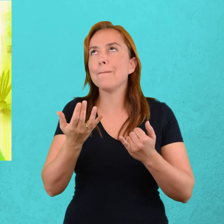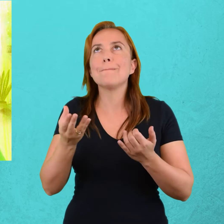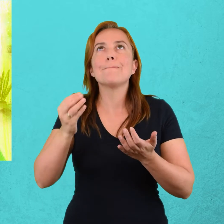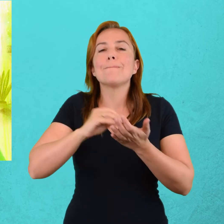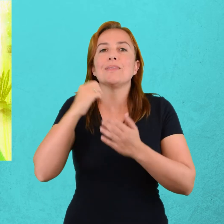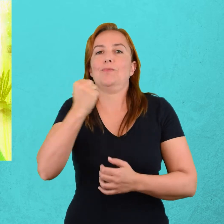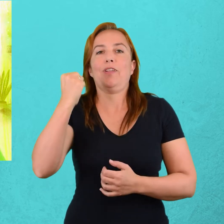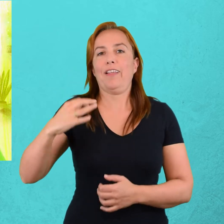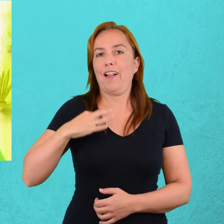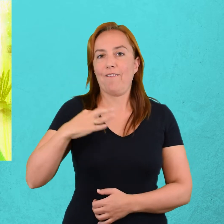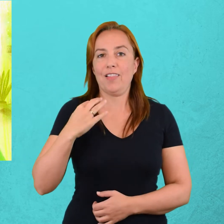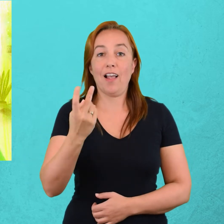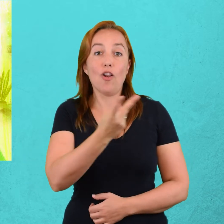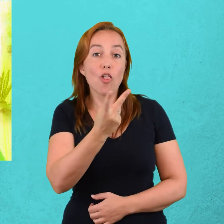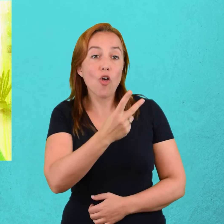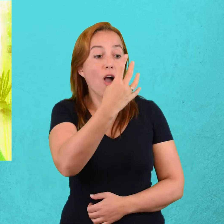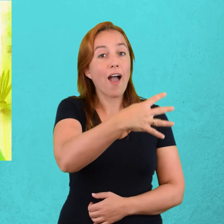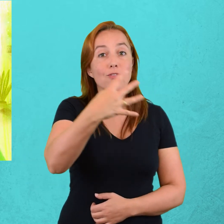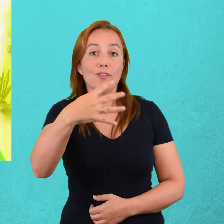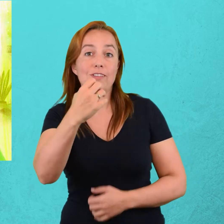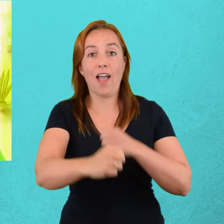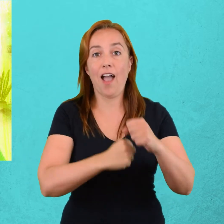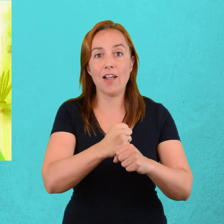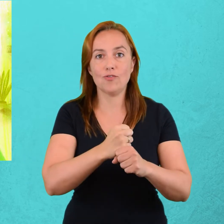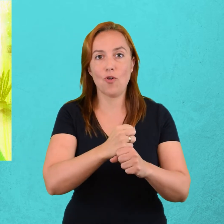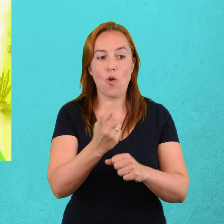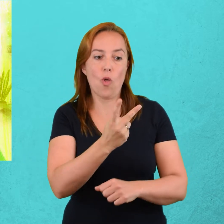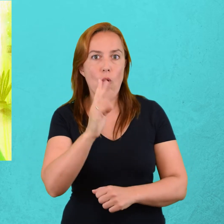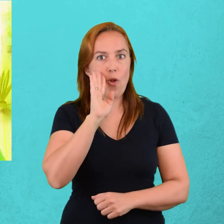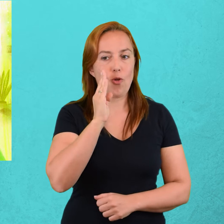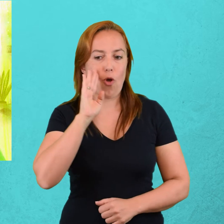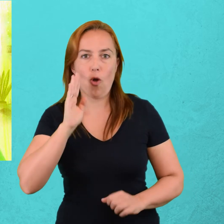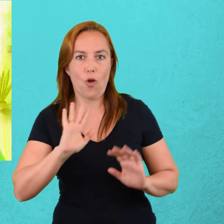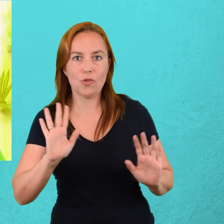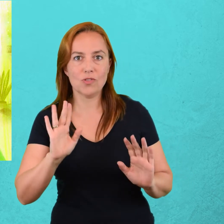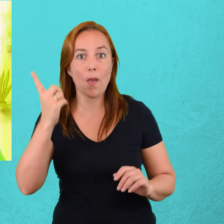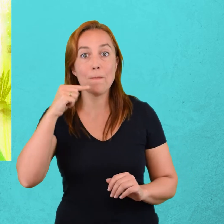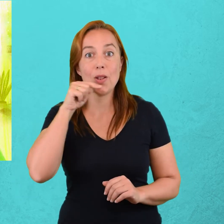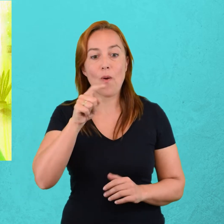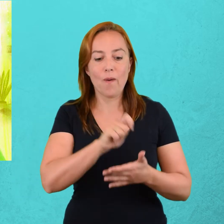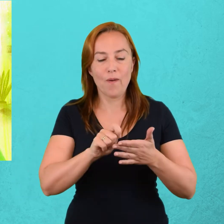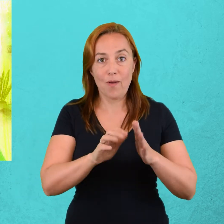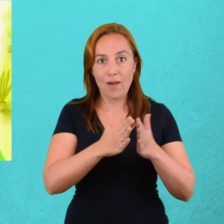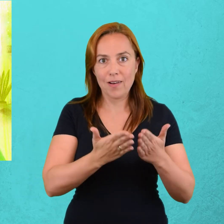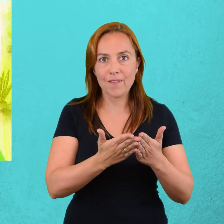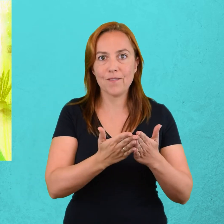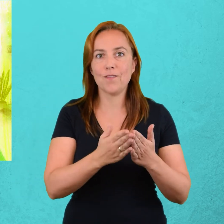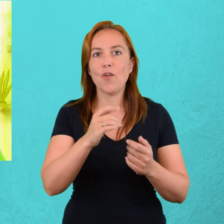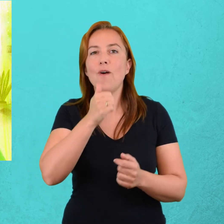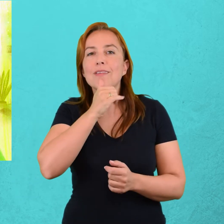Verónica y Nicolás tienen 14 años, no se conocen, pero vivirán en esta historia una experiencia que los marcará